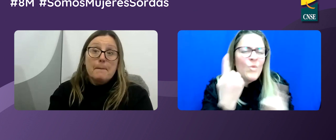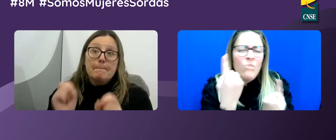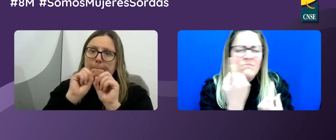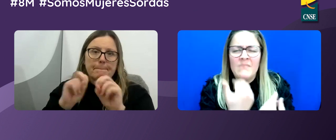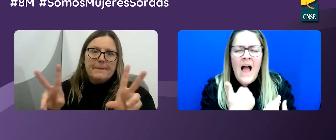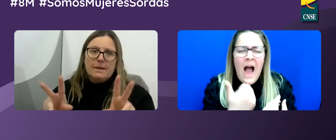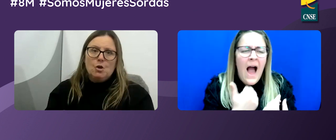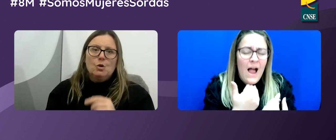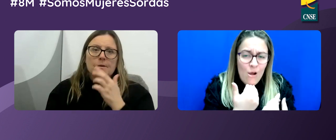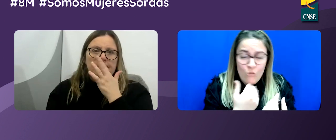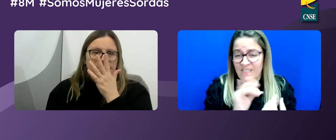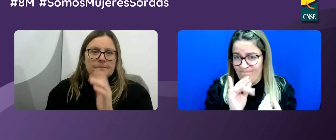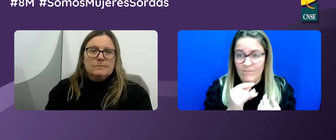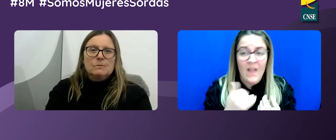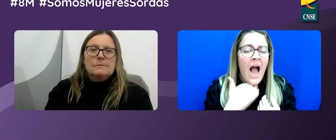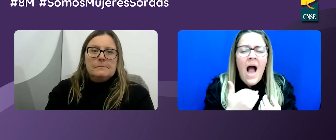alarga, peor.